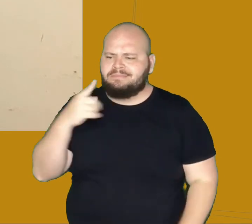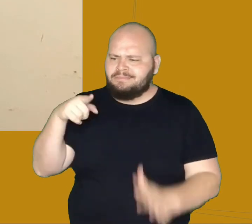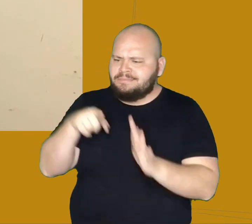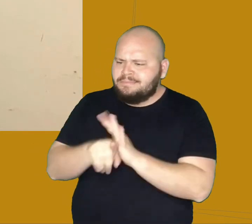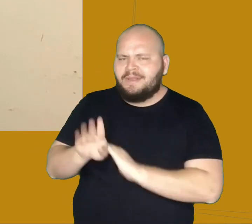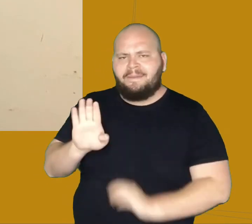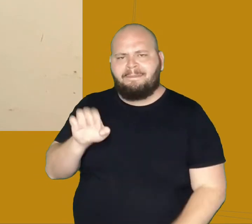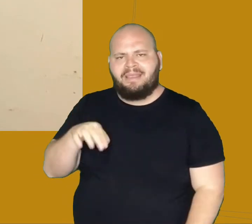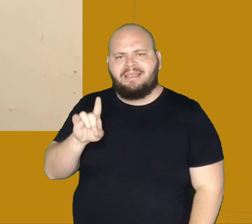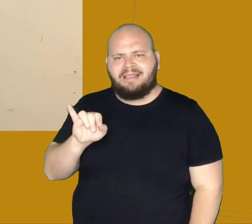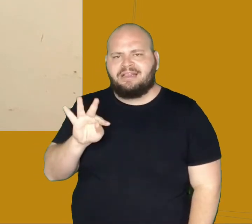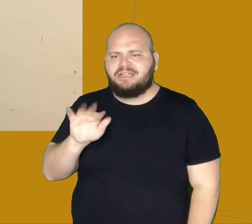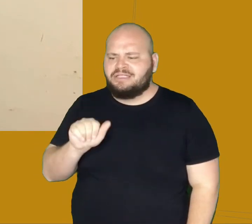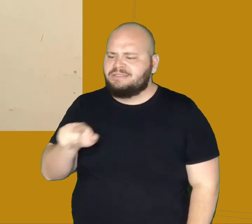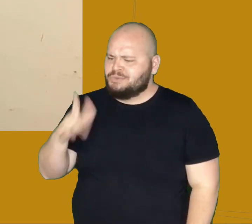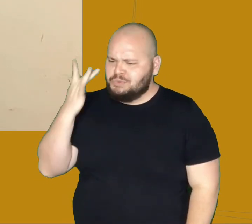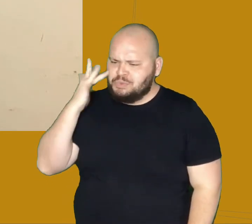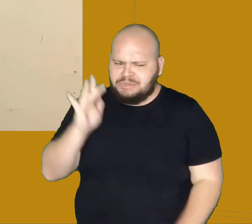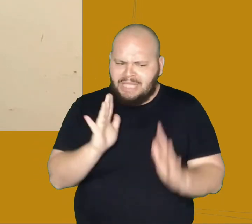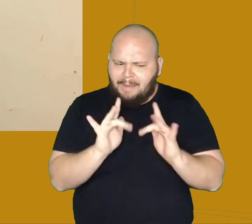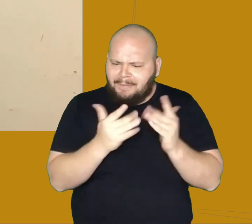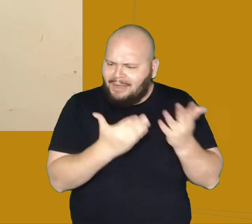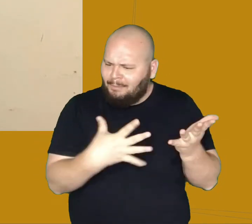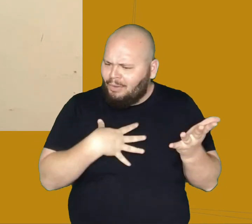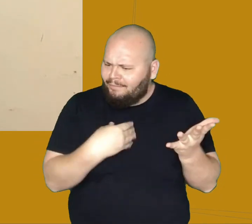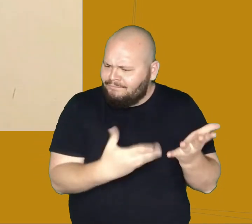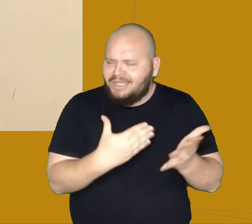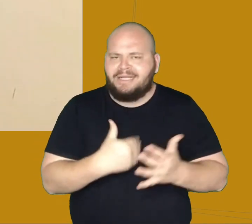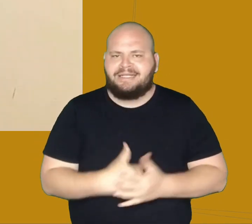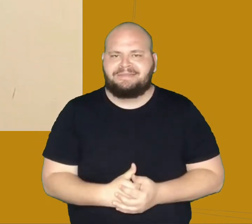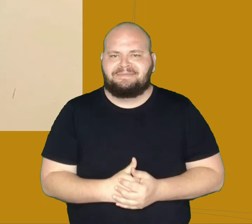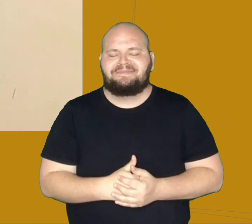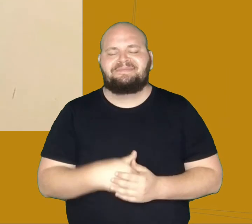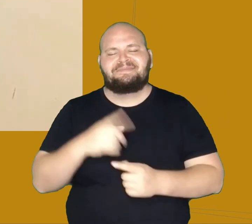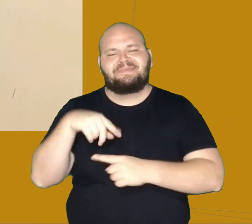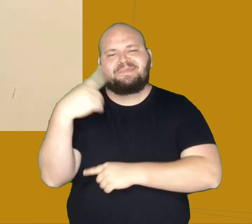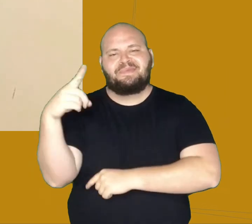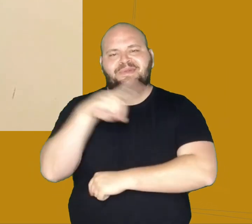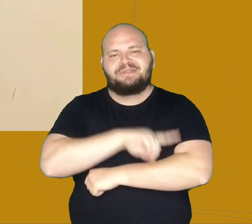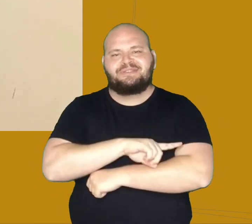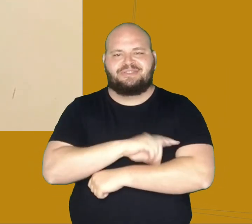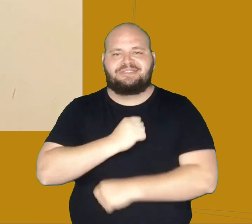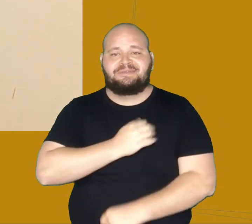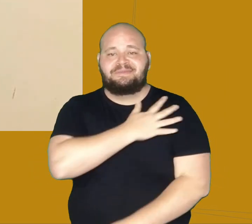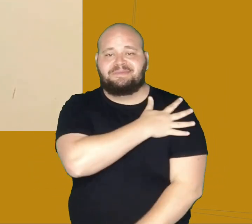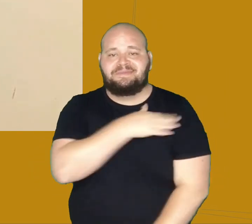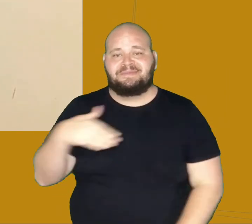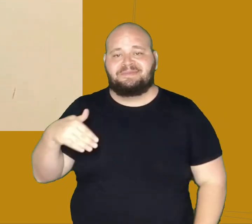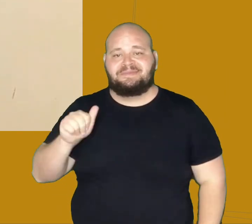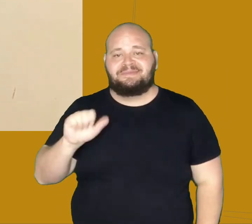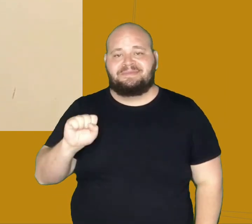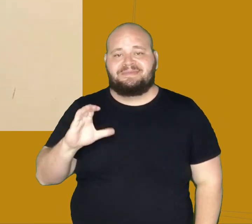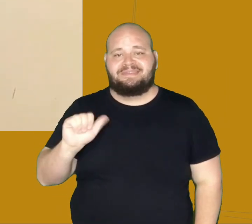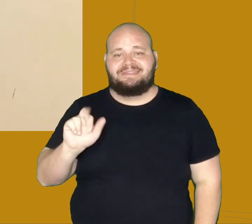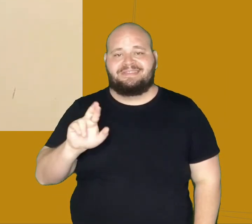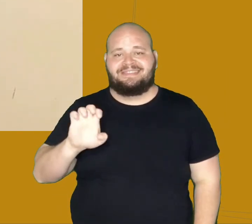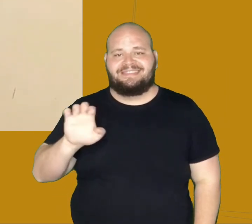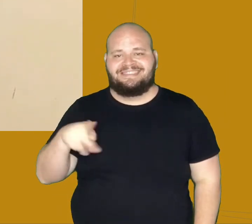justamente por não saber do namoro escondido de Eulália. No dia seguinte, Mascarenhas foi ao jantar e pediu a mão de Eulália a Dona